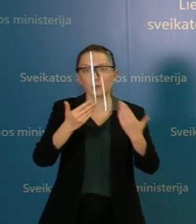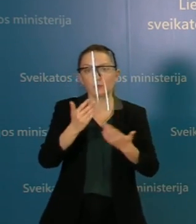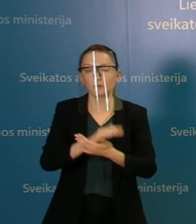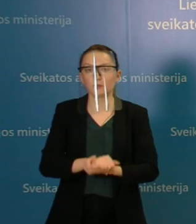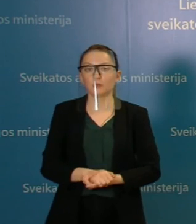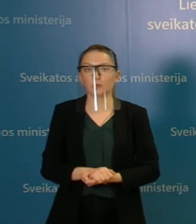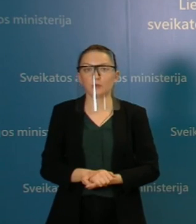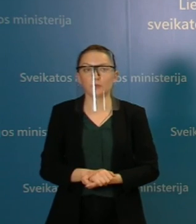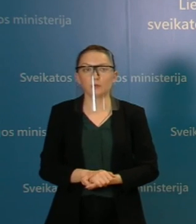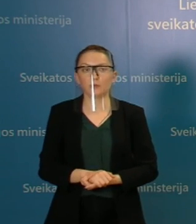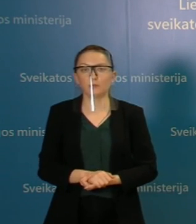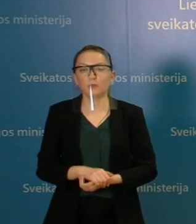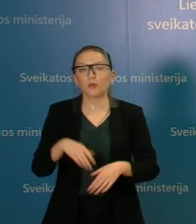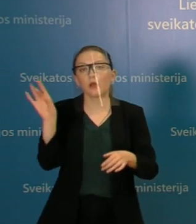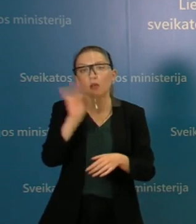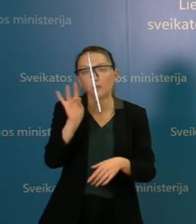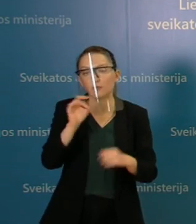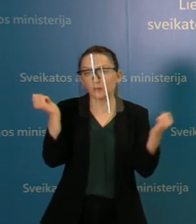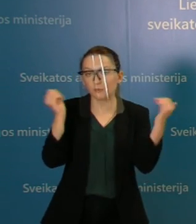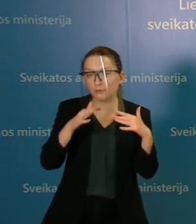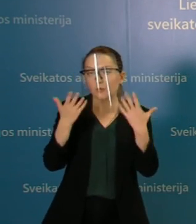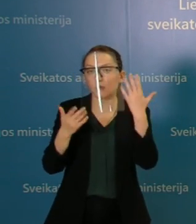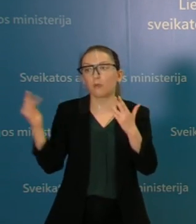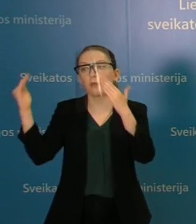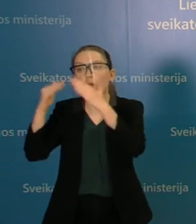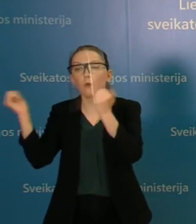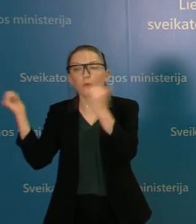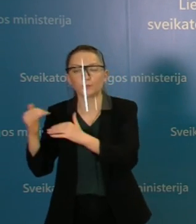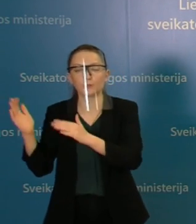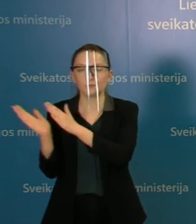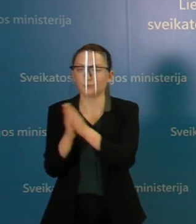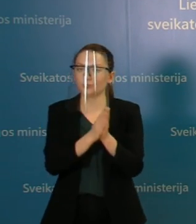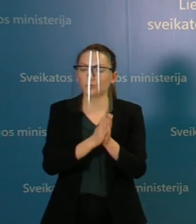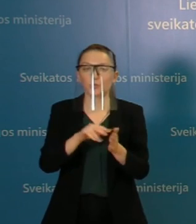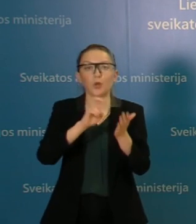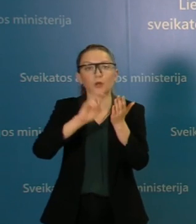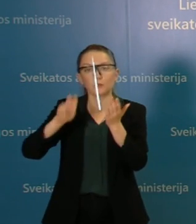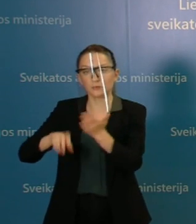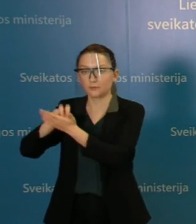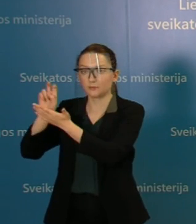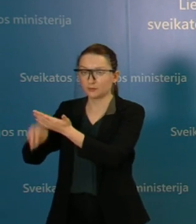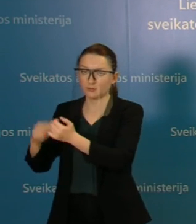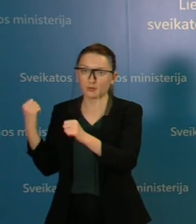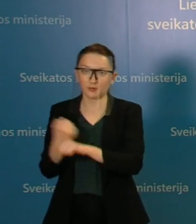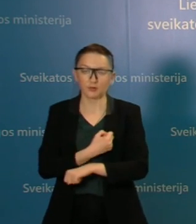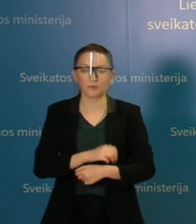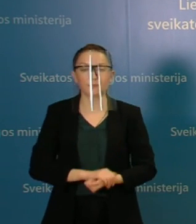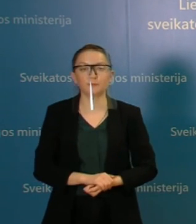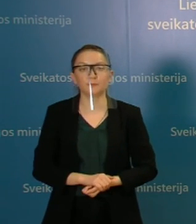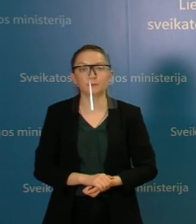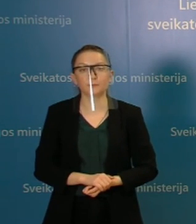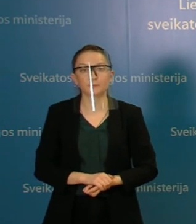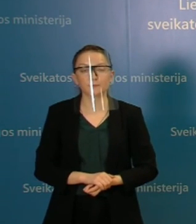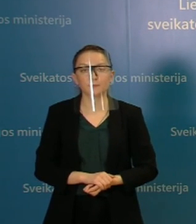susiburti vienoje ar kitoje kavinėje arba ten netgi namuose. Tai būtent tokių pasisėdėjimų, prisiminimų tikrai nereikėtų